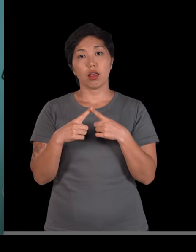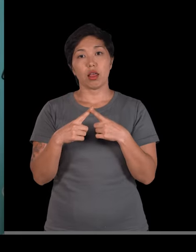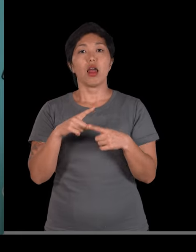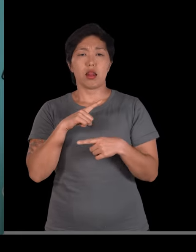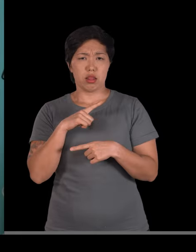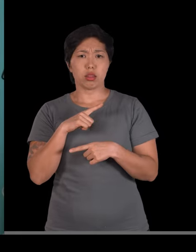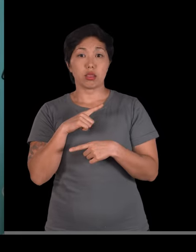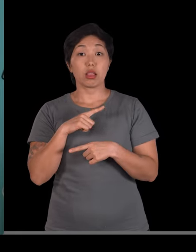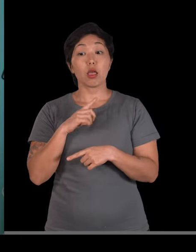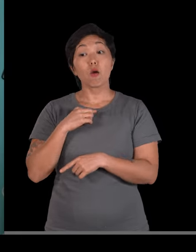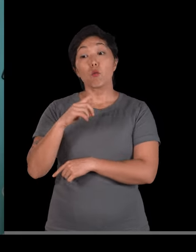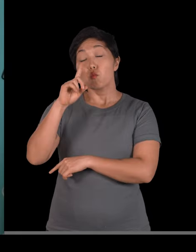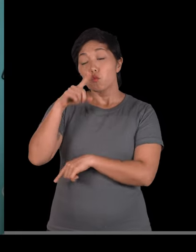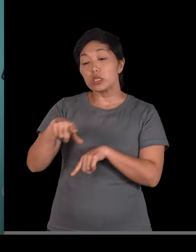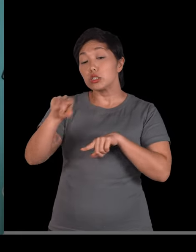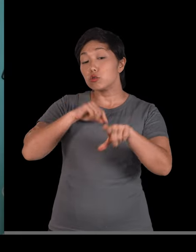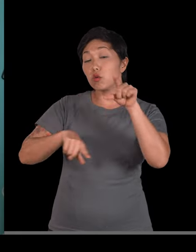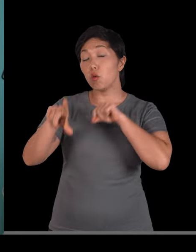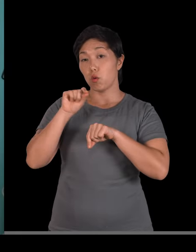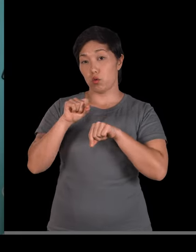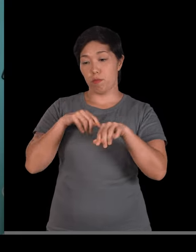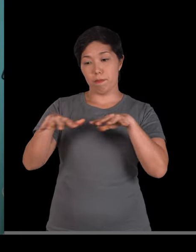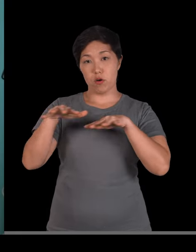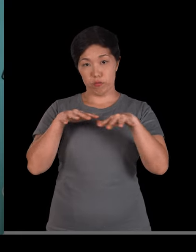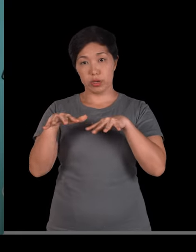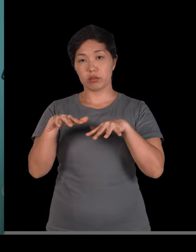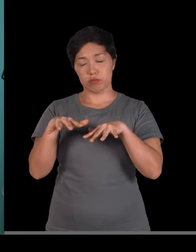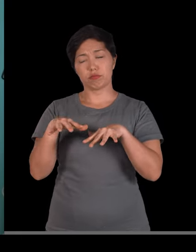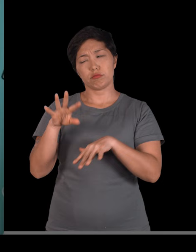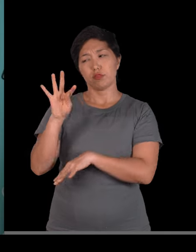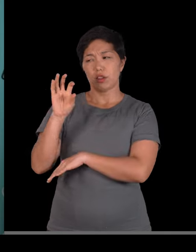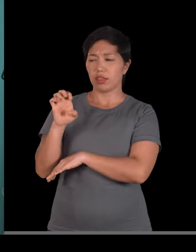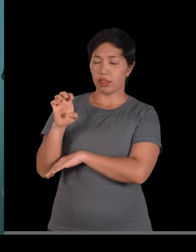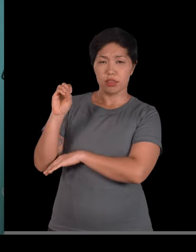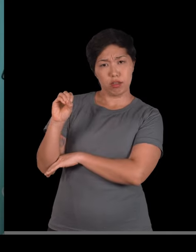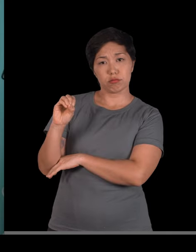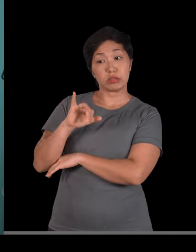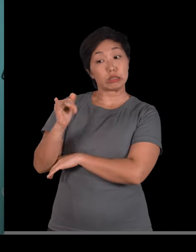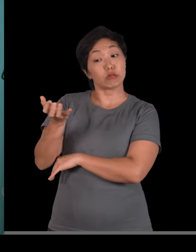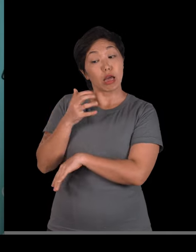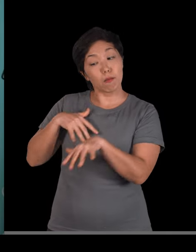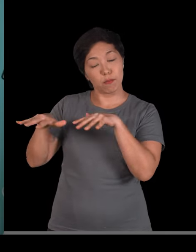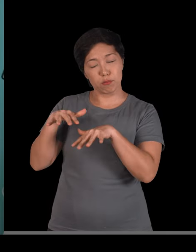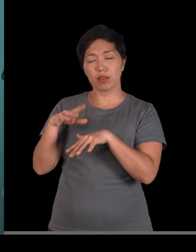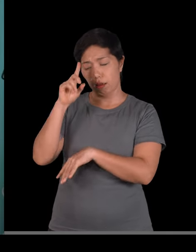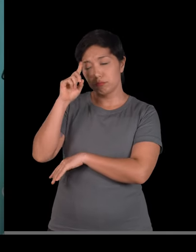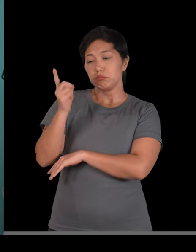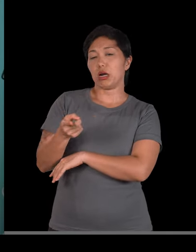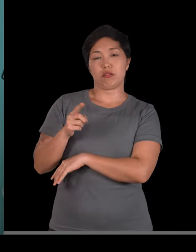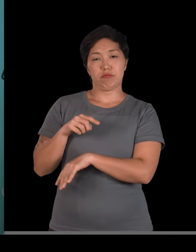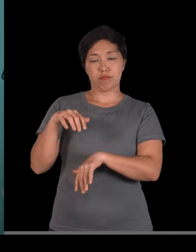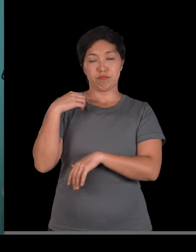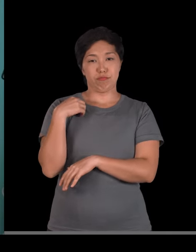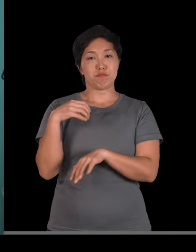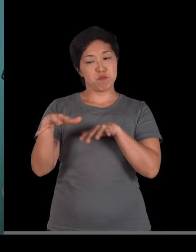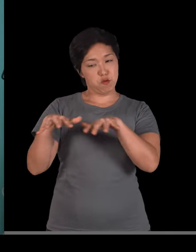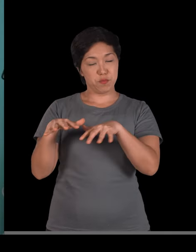movimentação voluntária. A gente consegue escolher. Não é a tela quando você quer movimentar. E o músculo liso. Que vai